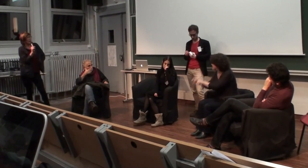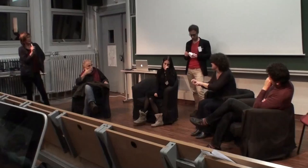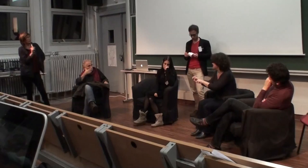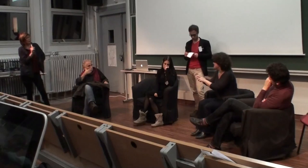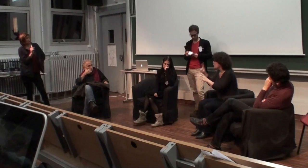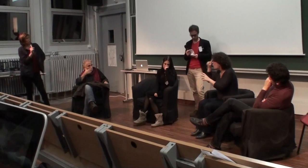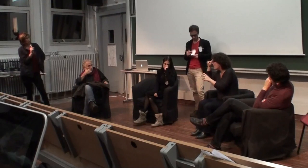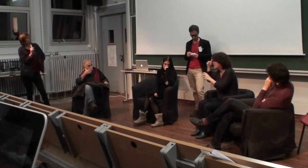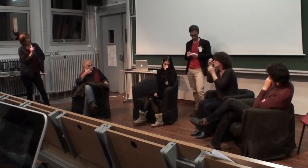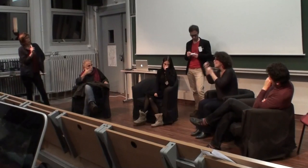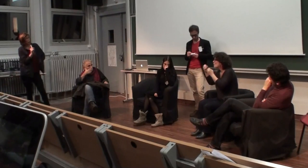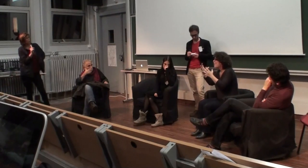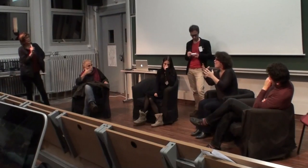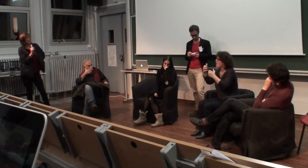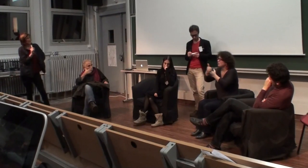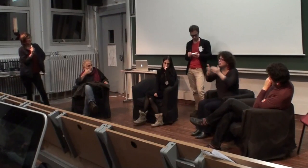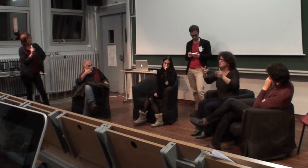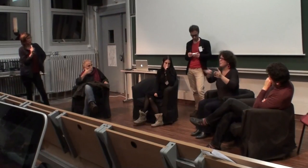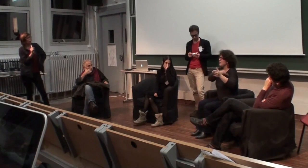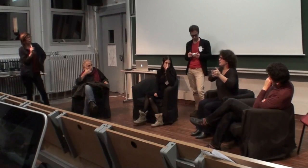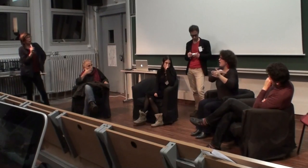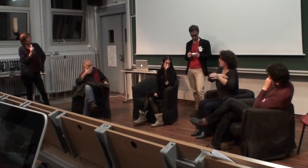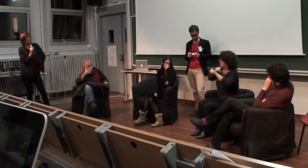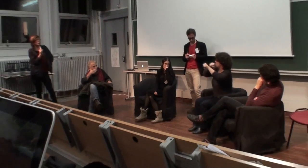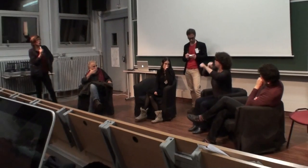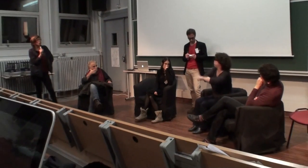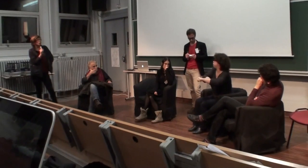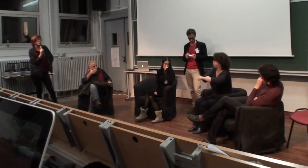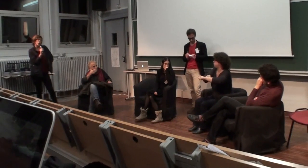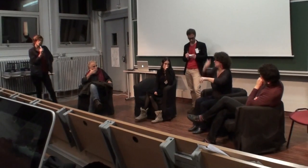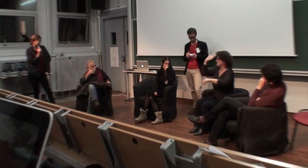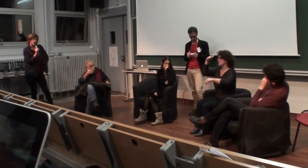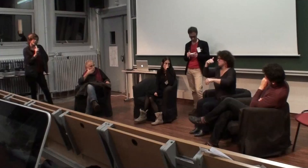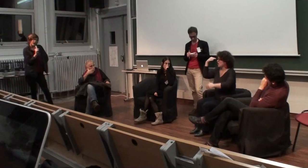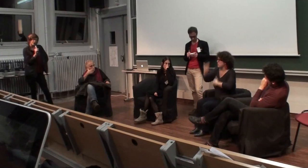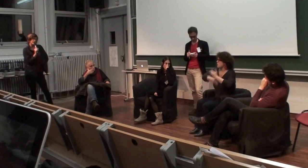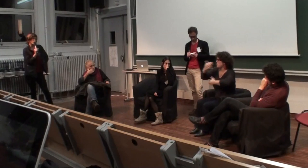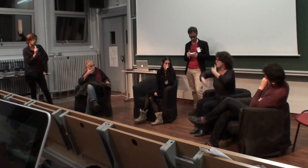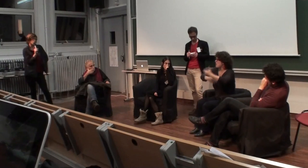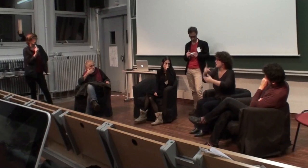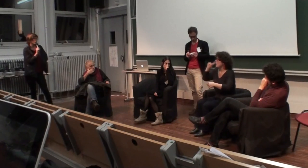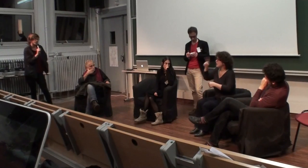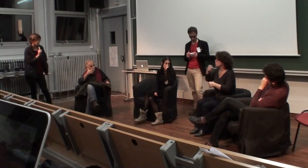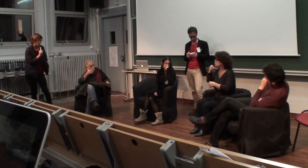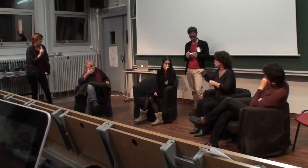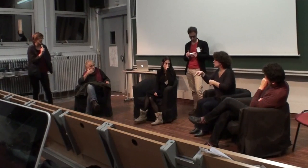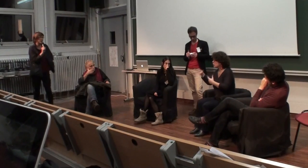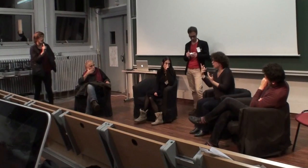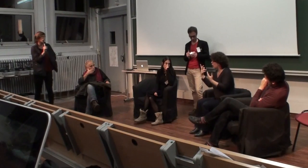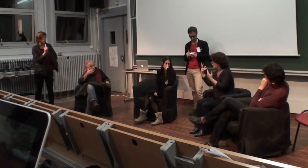et on a voulu vraiment approfondir cette question, parce qu'il y a un pouvoir très, très important du savoir médical, du